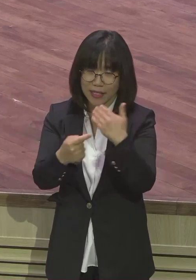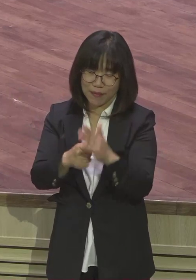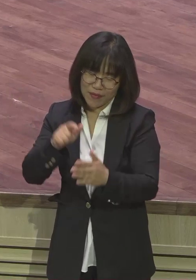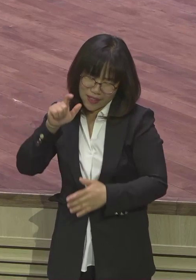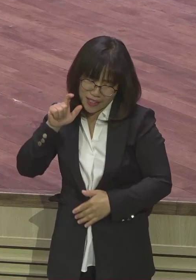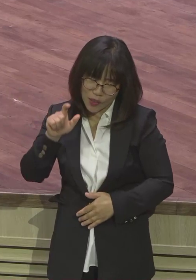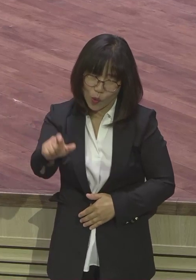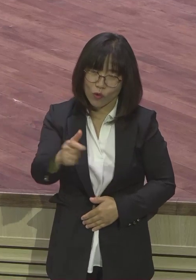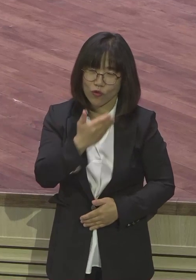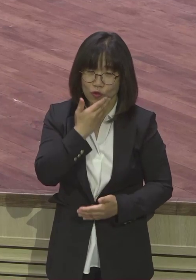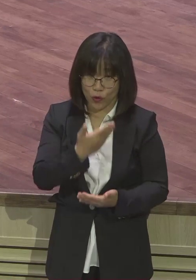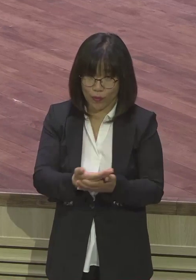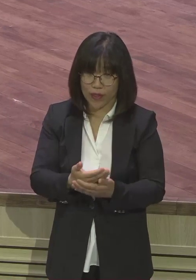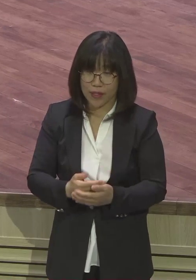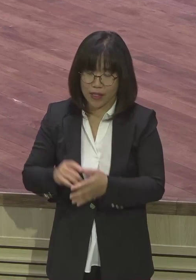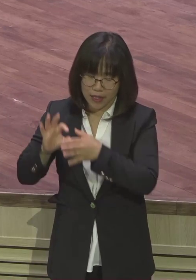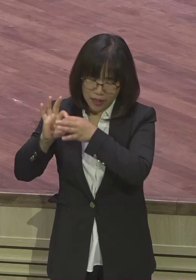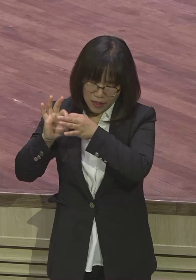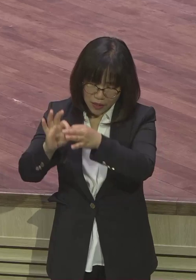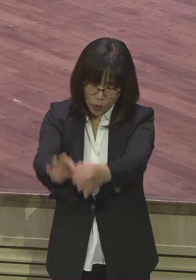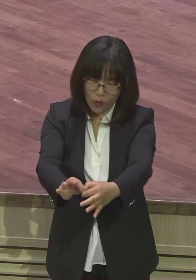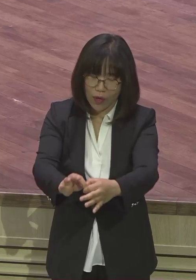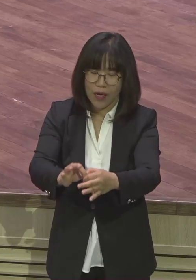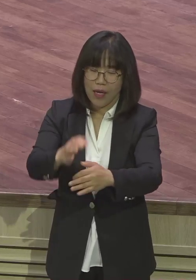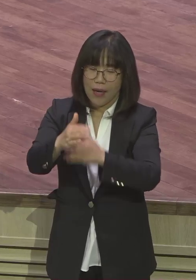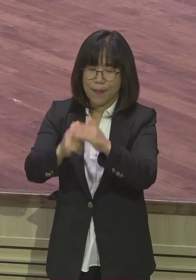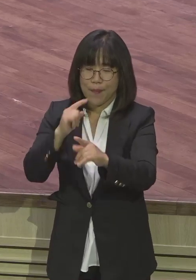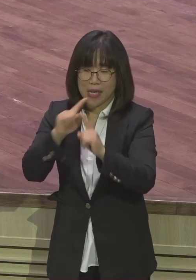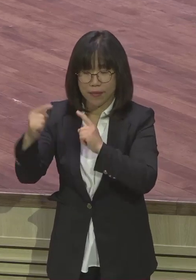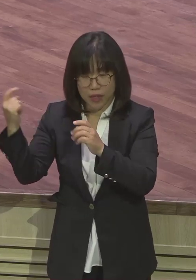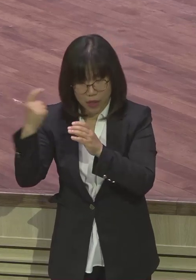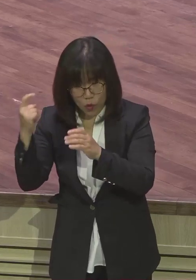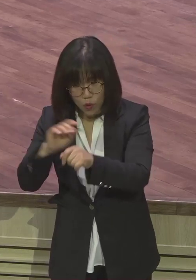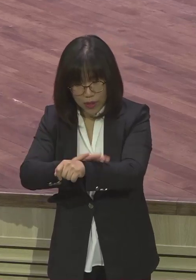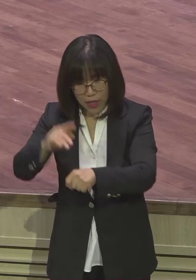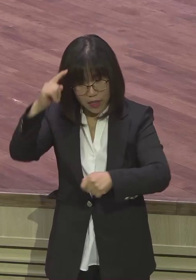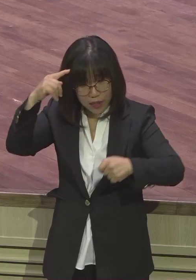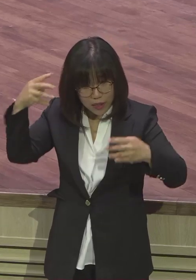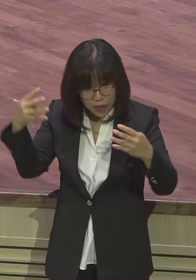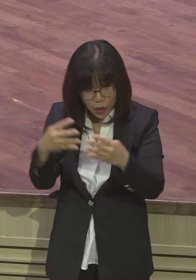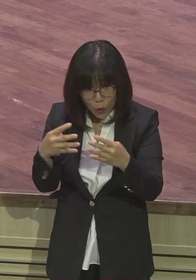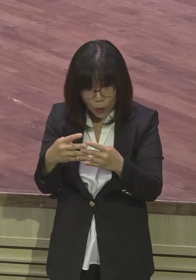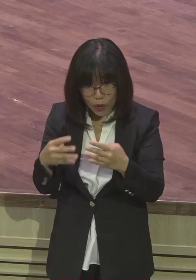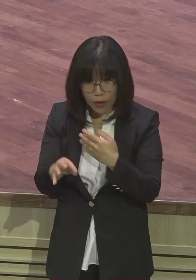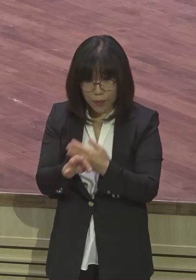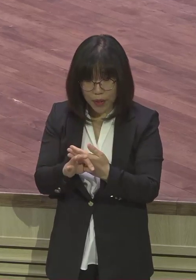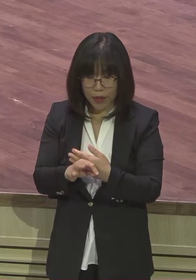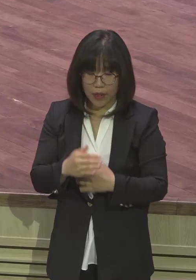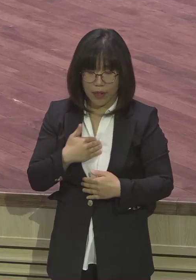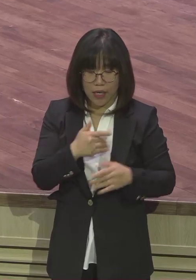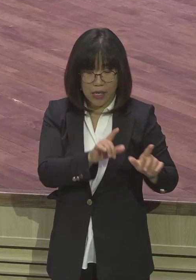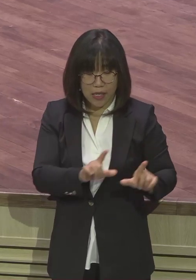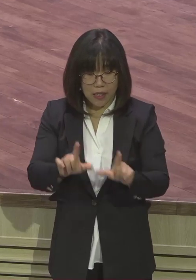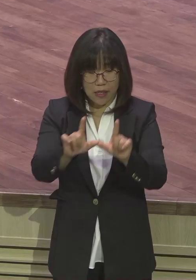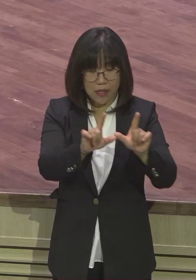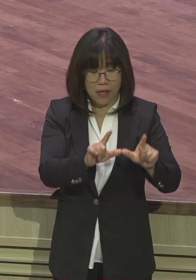지속적으로 말씀을 듣고 지속적으로 말씀을 적용해 나가다 보면요. 결국은 내 삶의 체질이 바뀌게 돼 있어요.